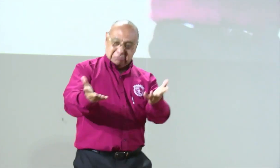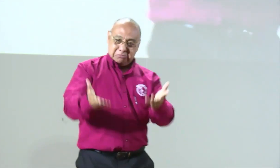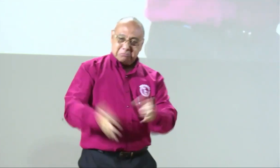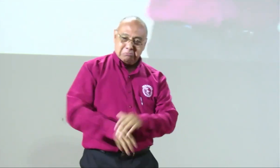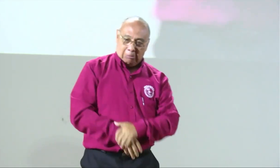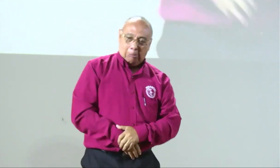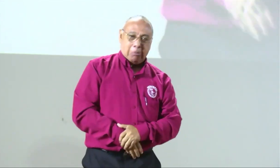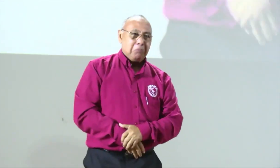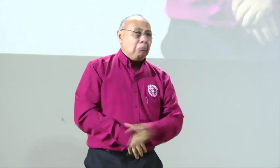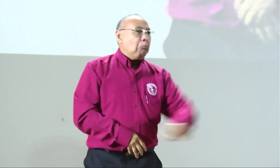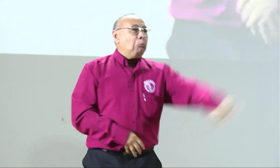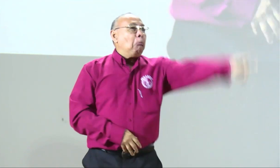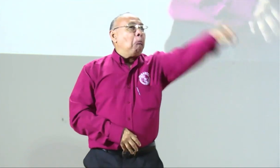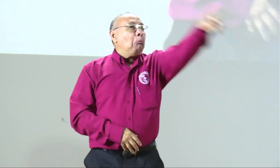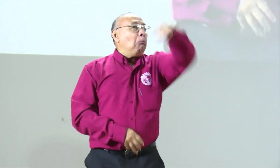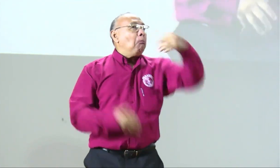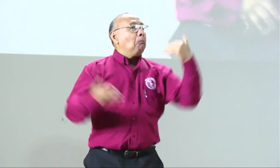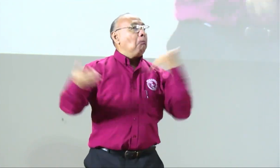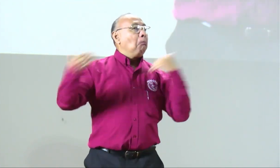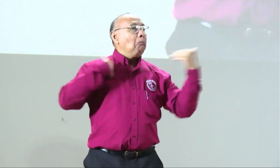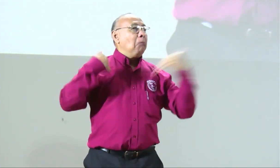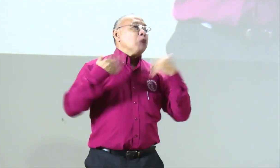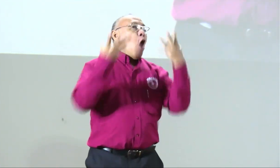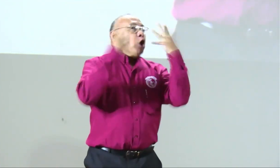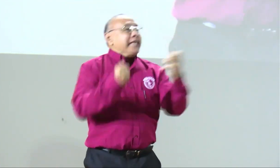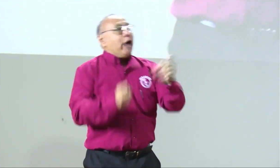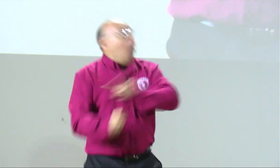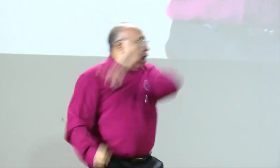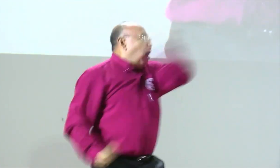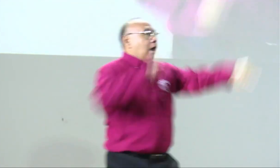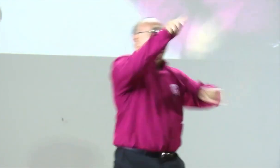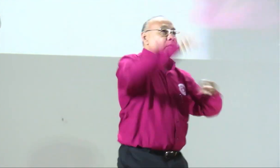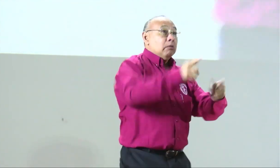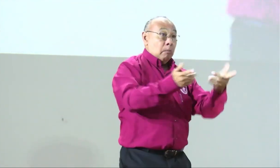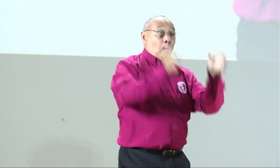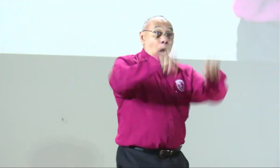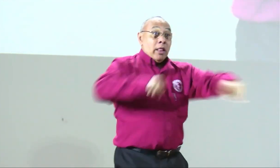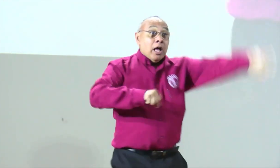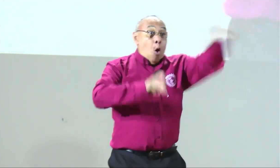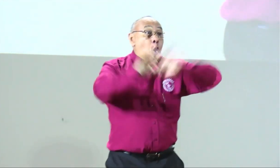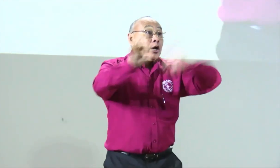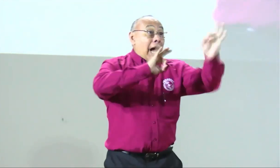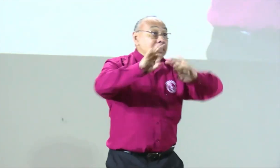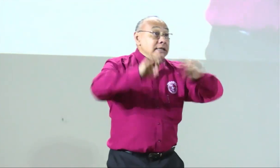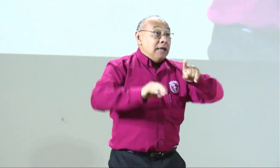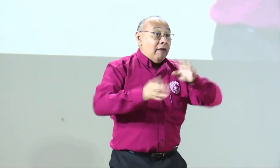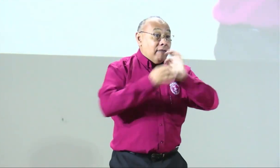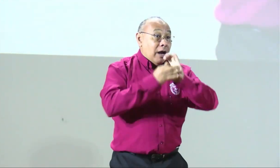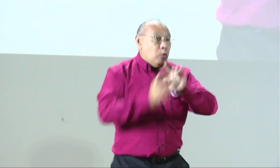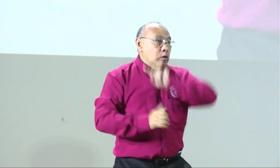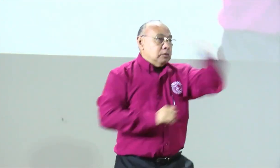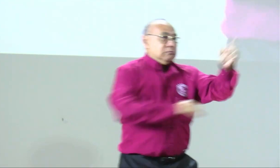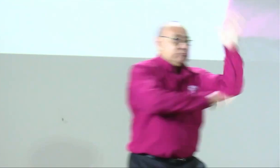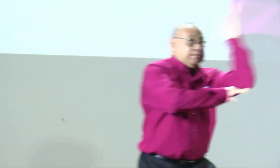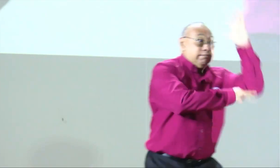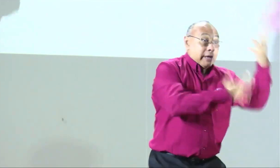y yo quedé como bueno ok ok se puede hacer y ustedes ¿cuándo me han dicho?